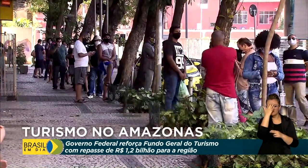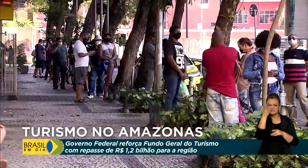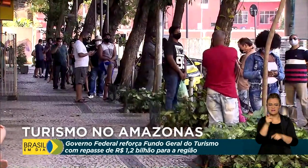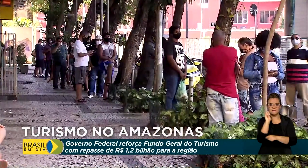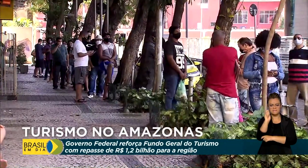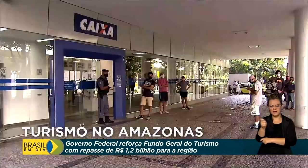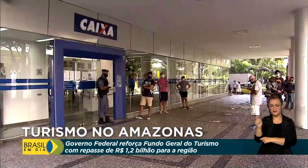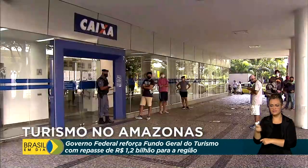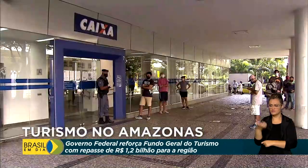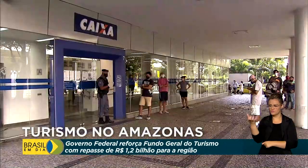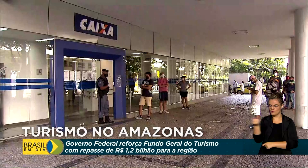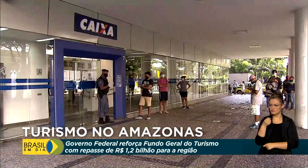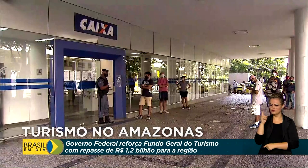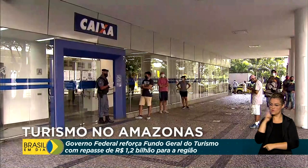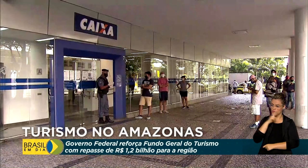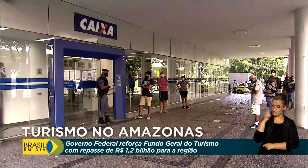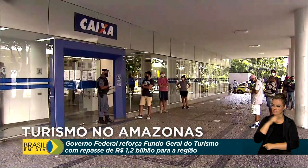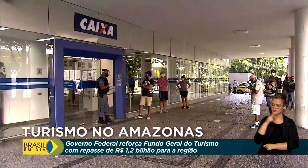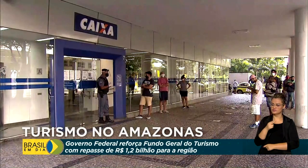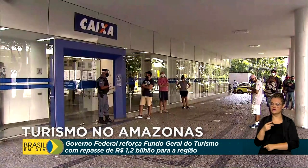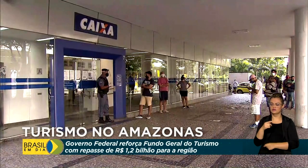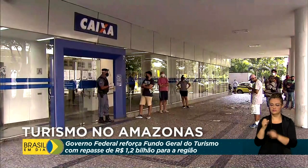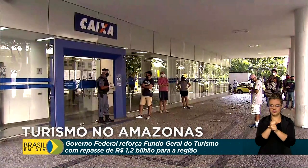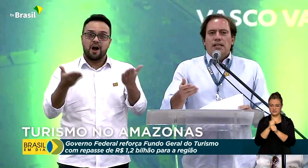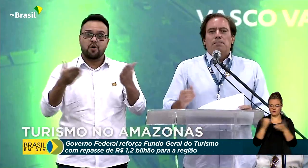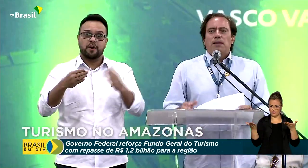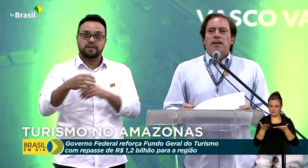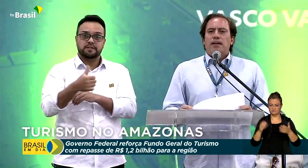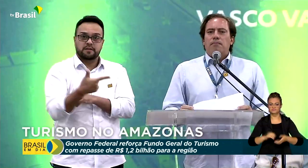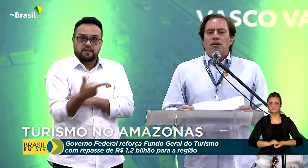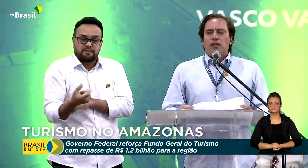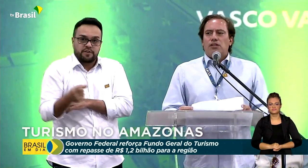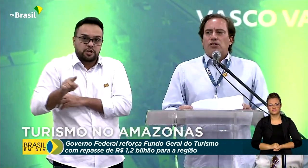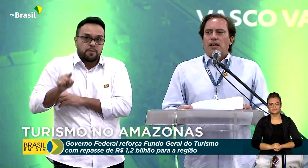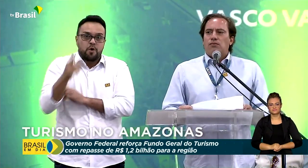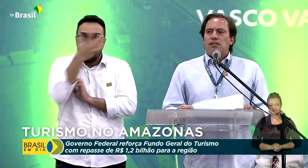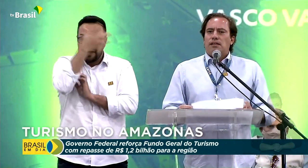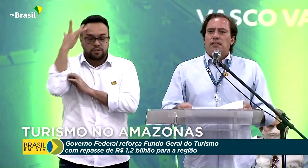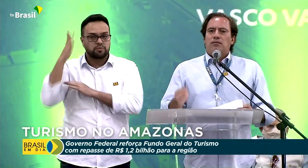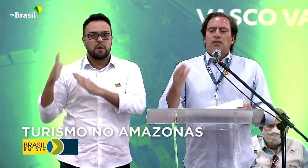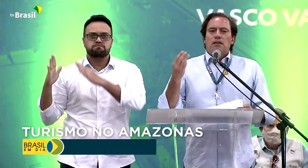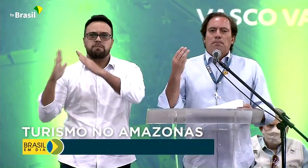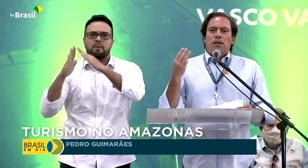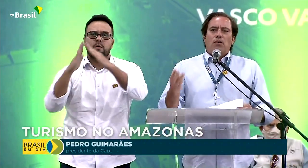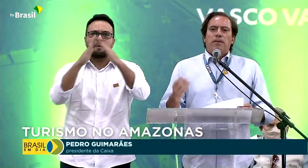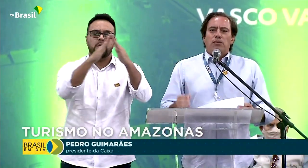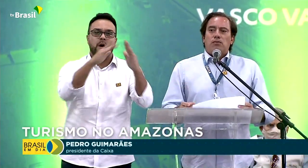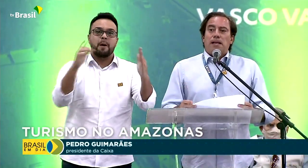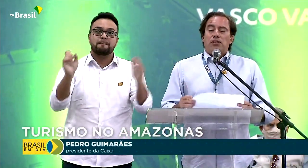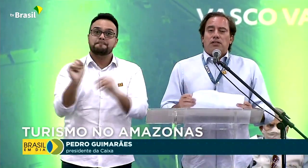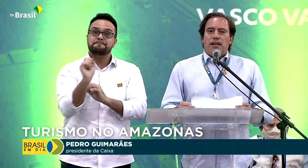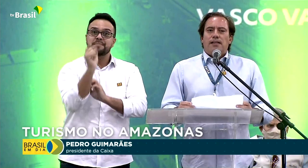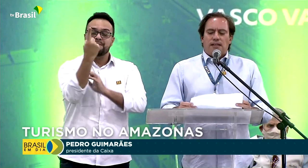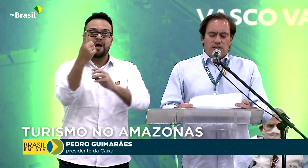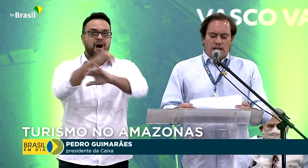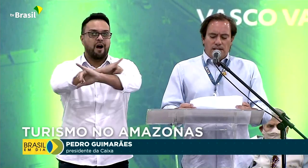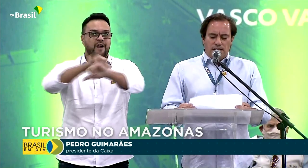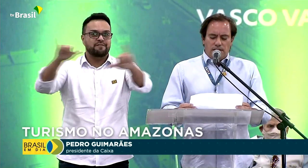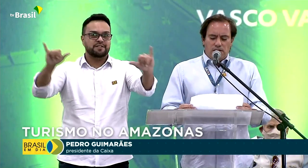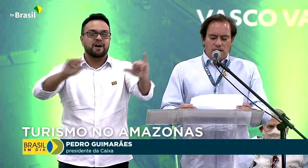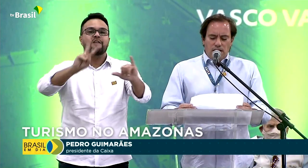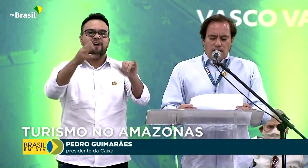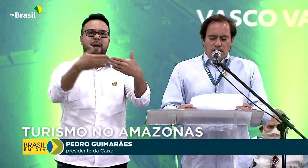pagamento do auxílio emergencial de 2021. Em primeira mão, gente está anunciando pelo menos mais três